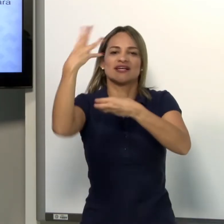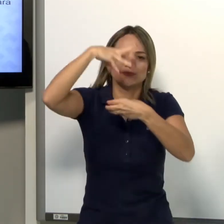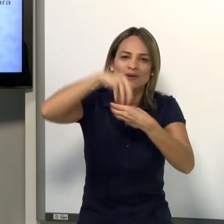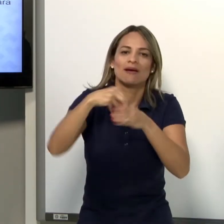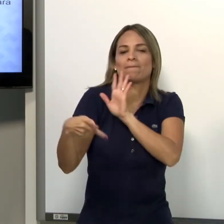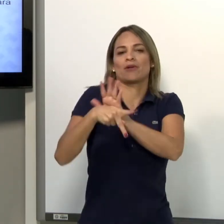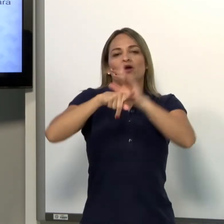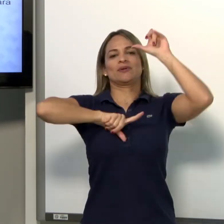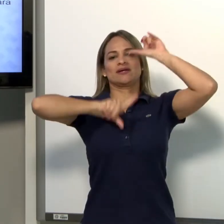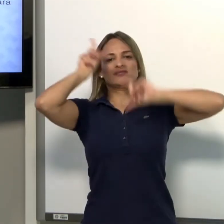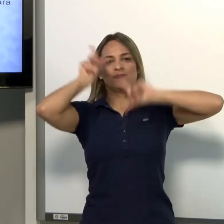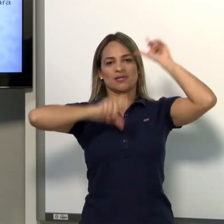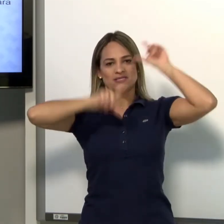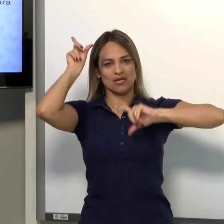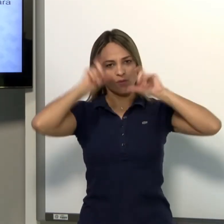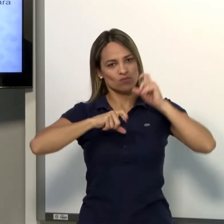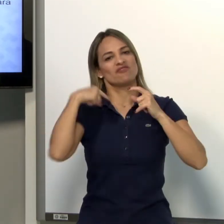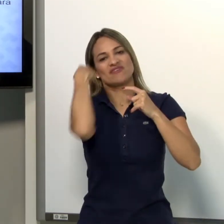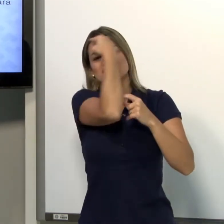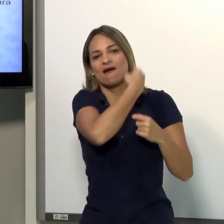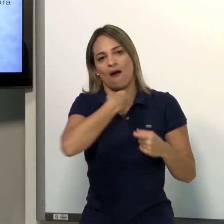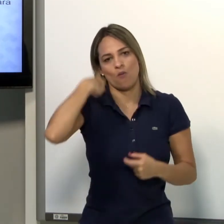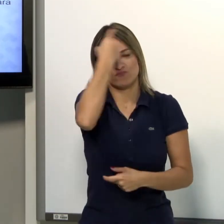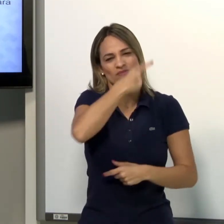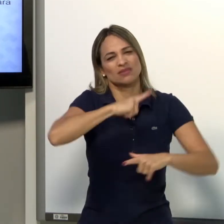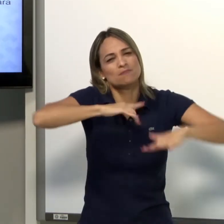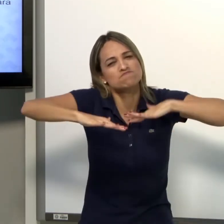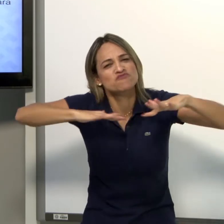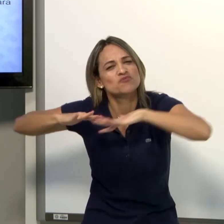expressão facial e o movimento, para dar sentido.